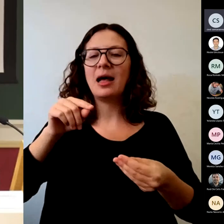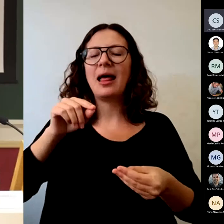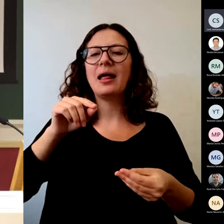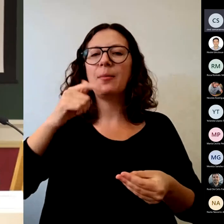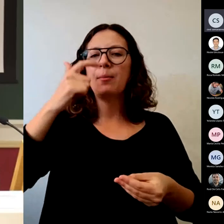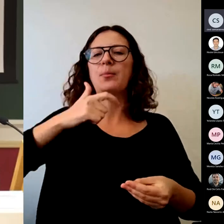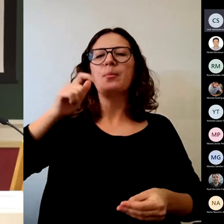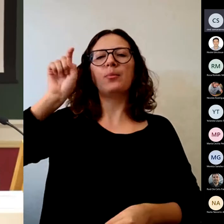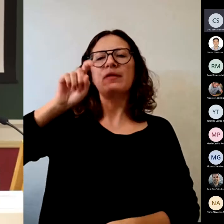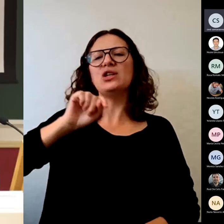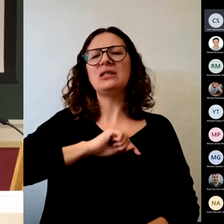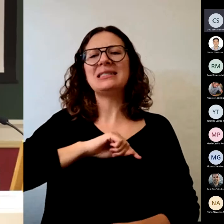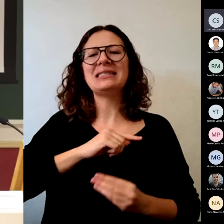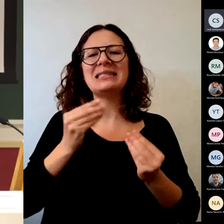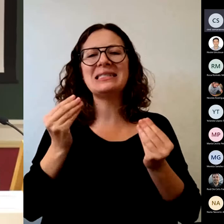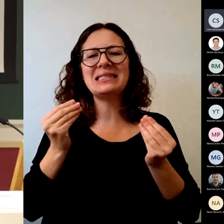más